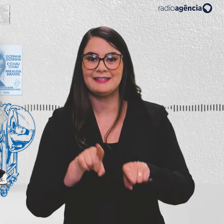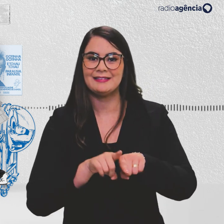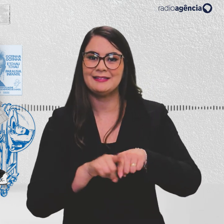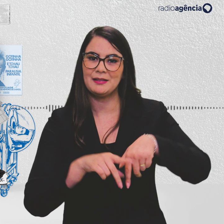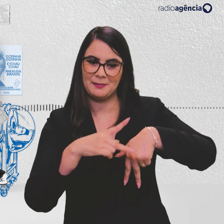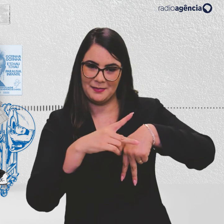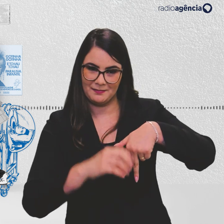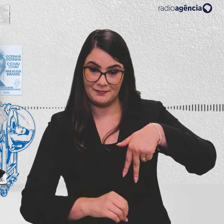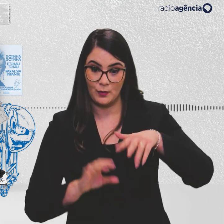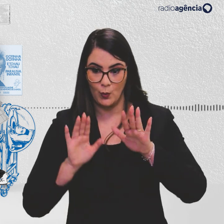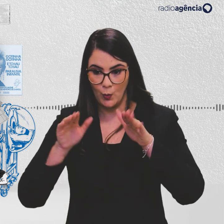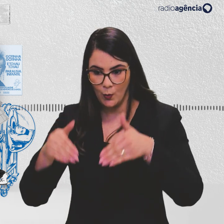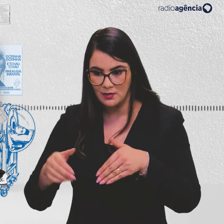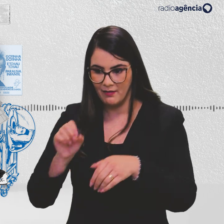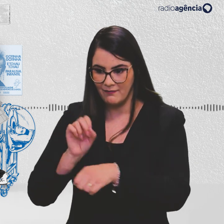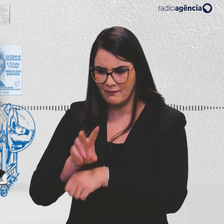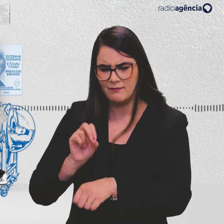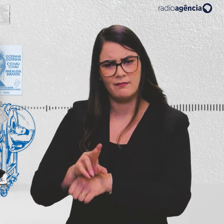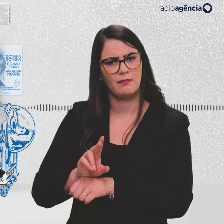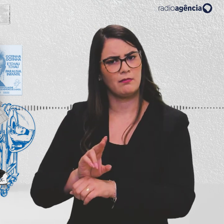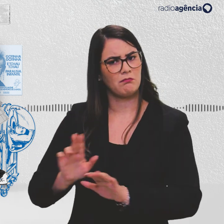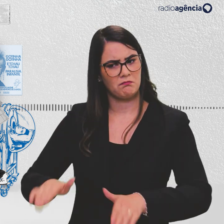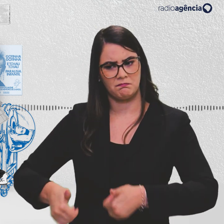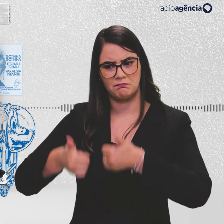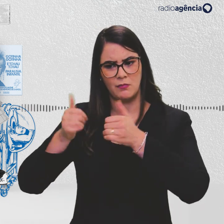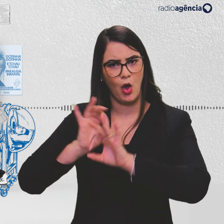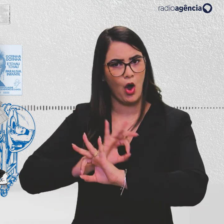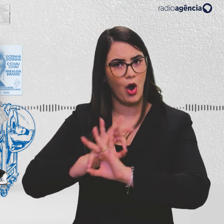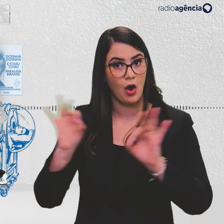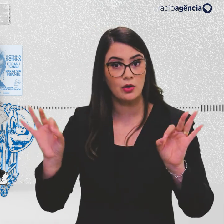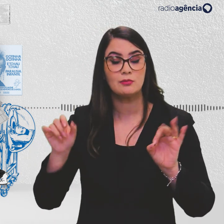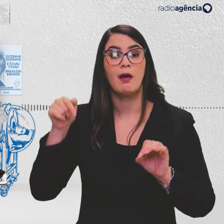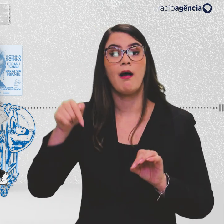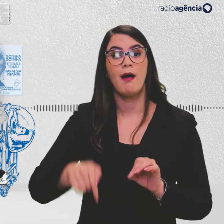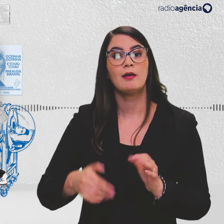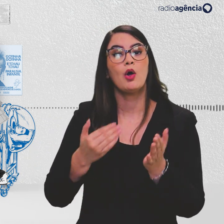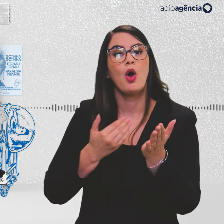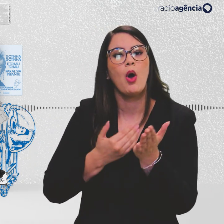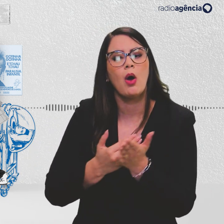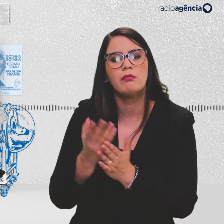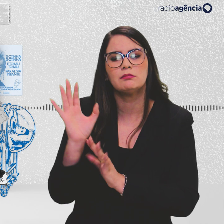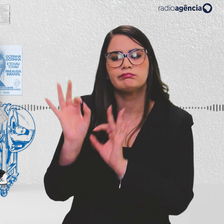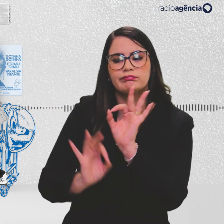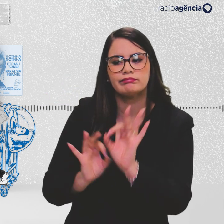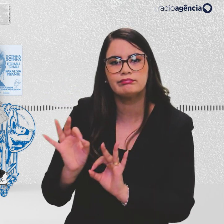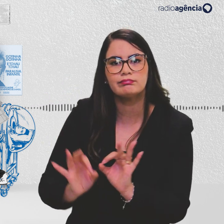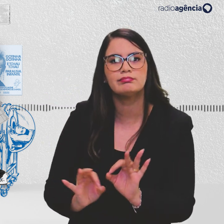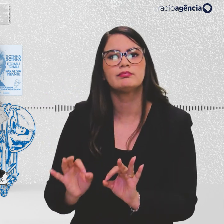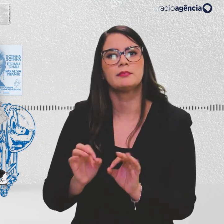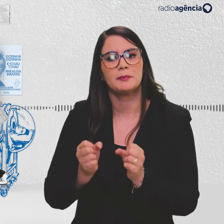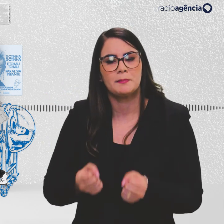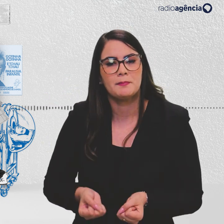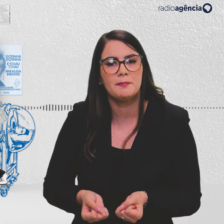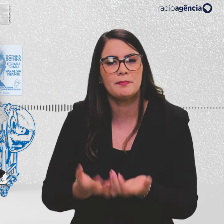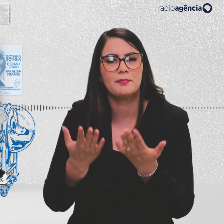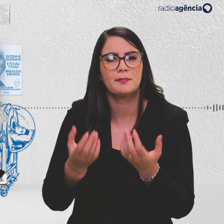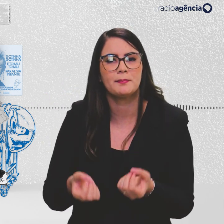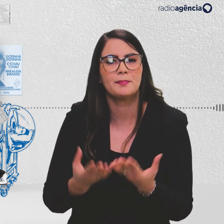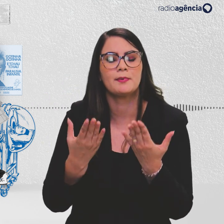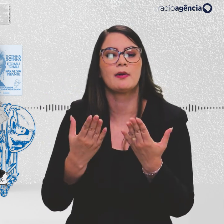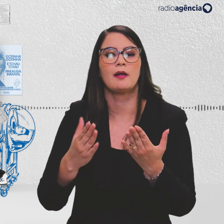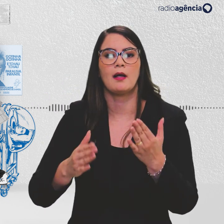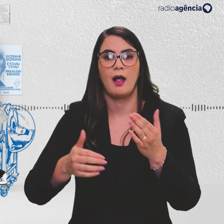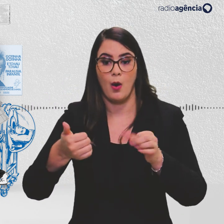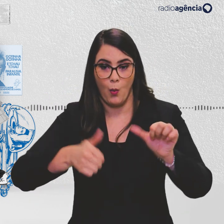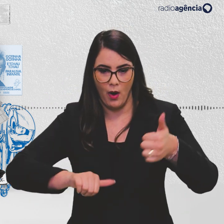concentrado viral de altíssima qualidade e aqui, então, passamos a formular, envasar, fazer o controle com